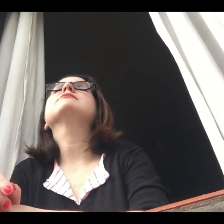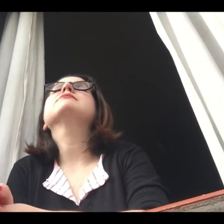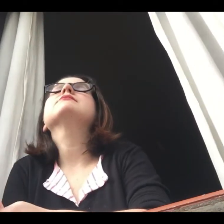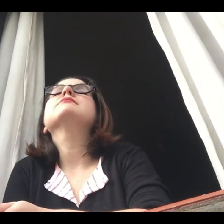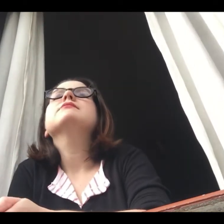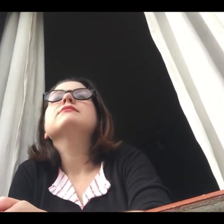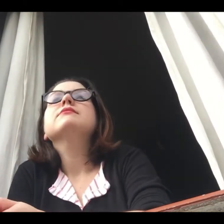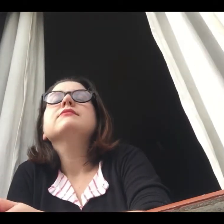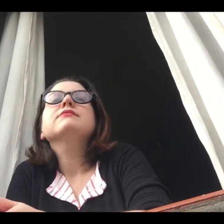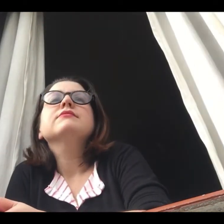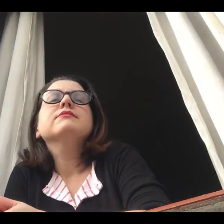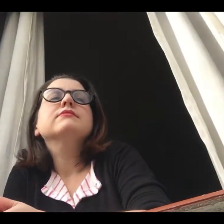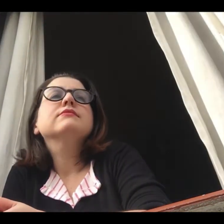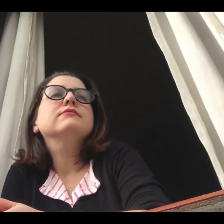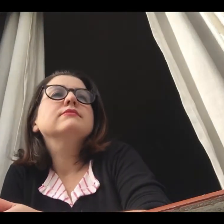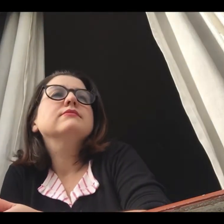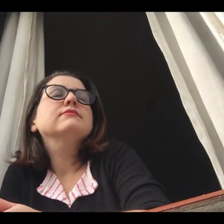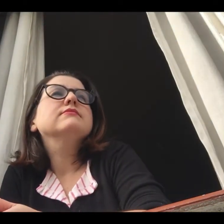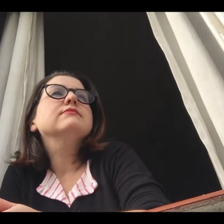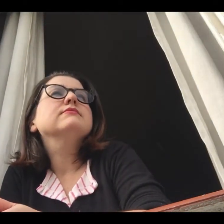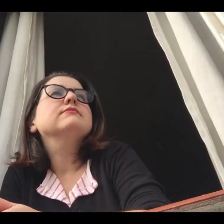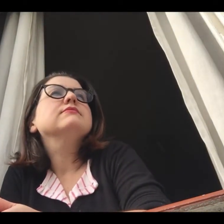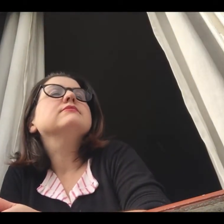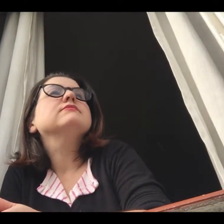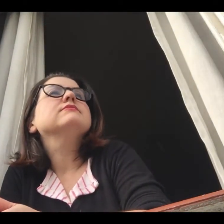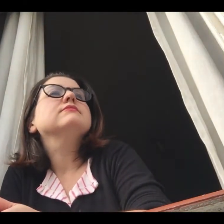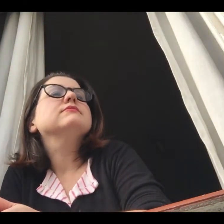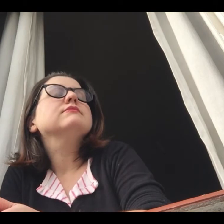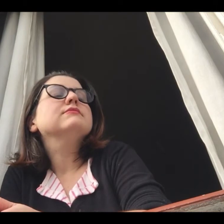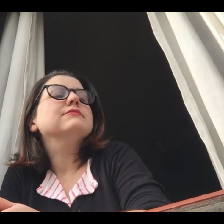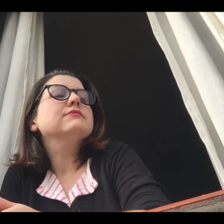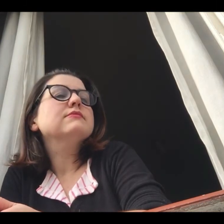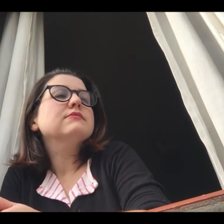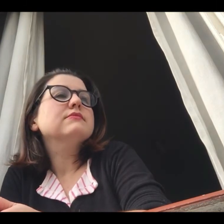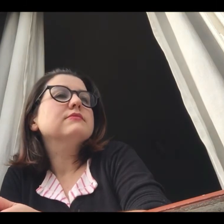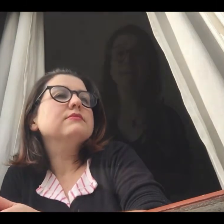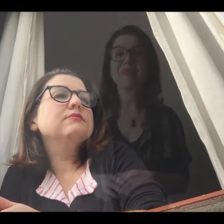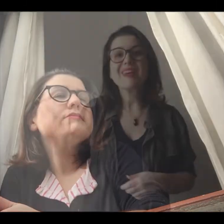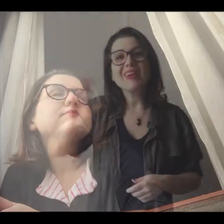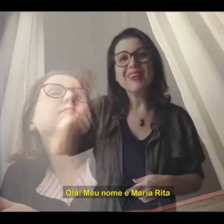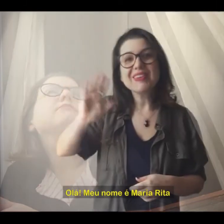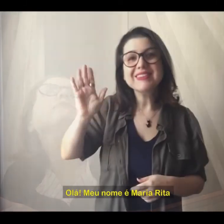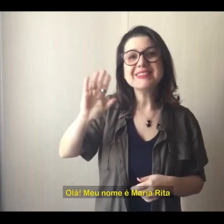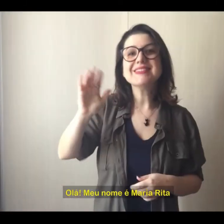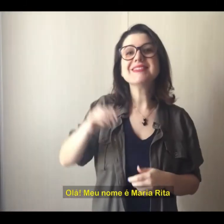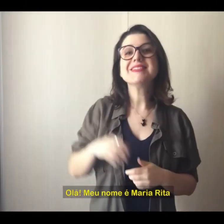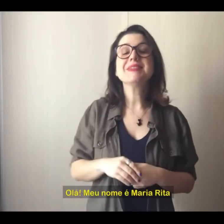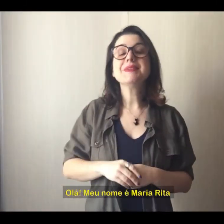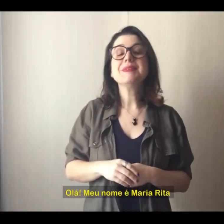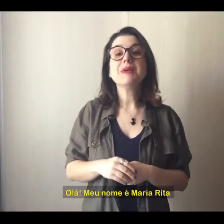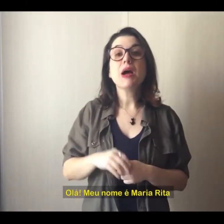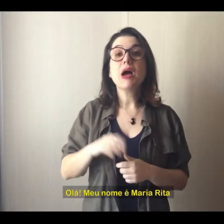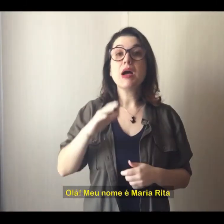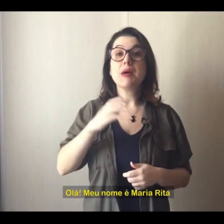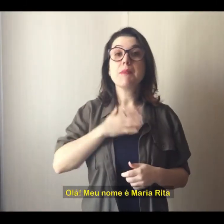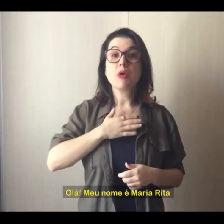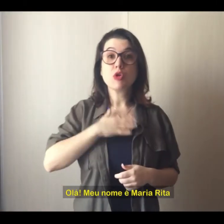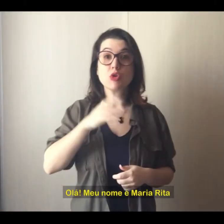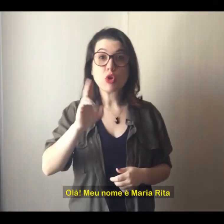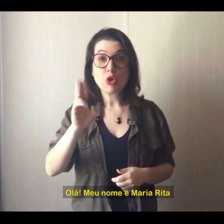brancas de uma janela, olha para fora e apoia os braços no peitoril. Olá, meu nome